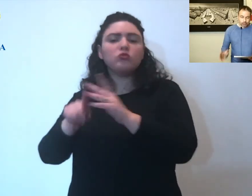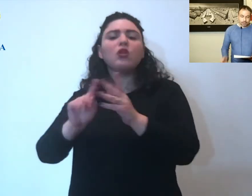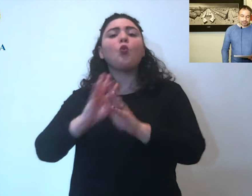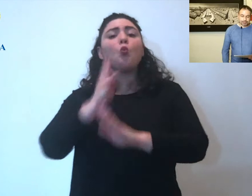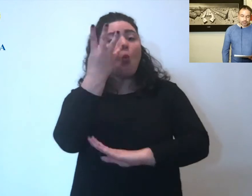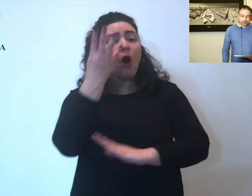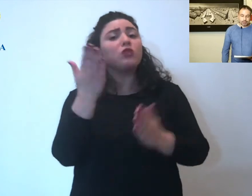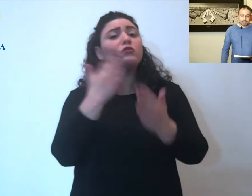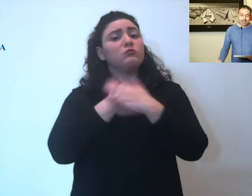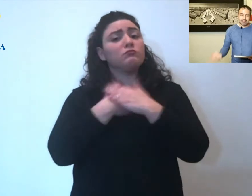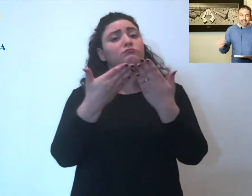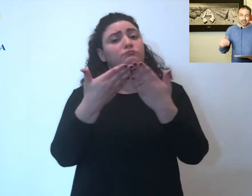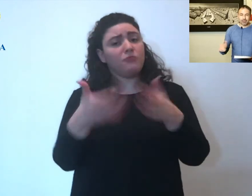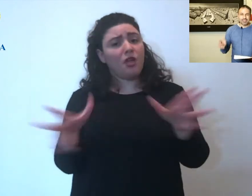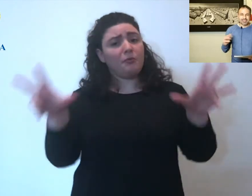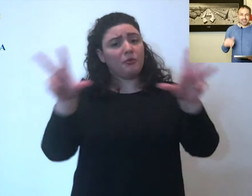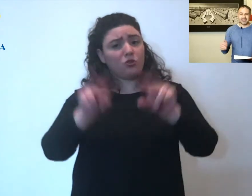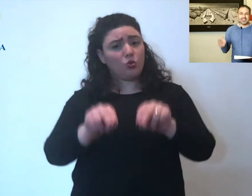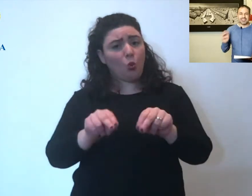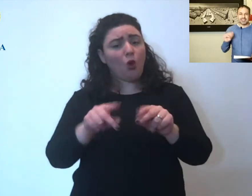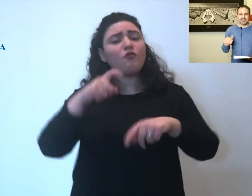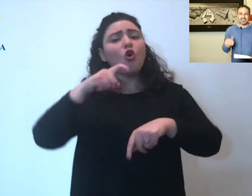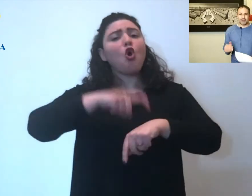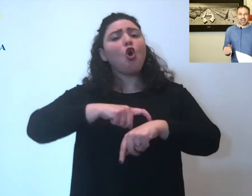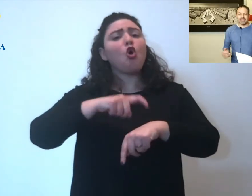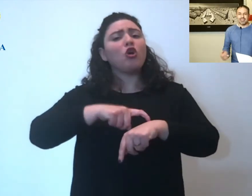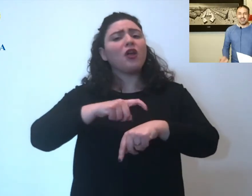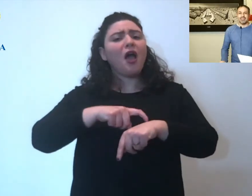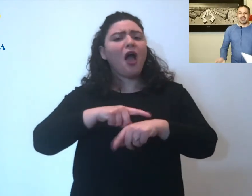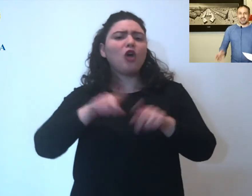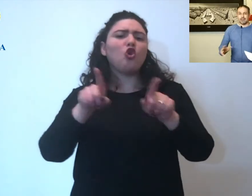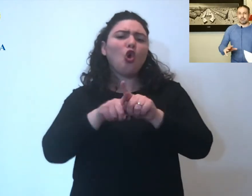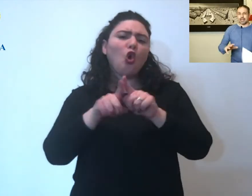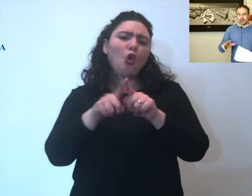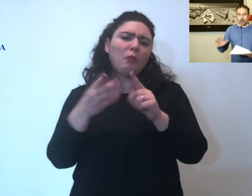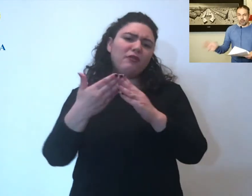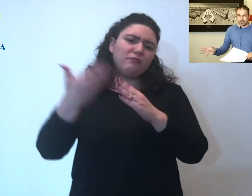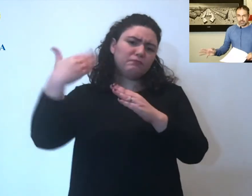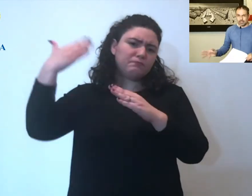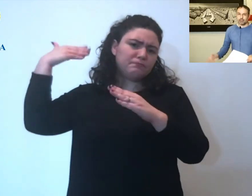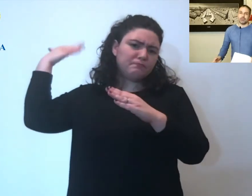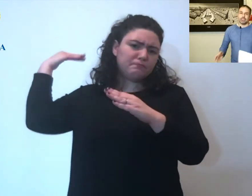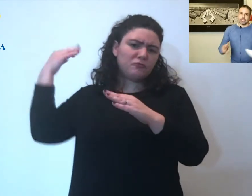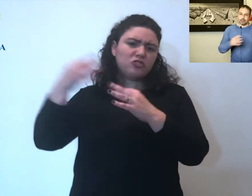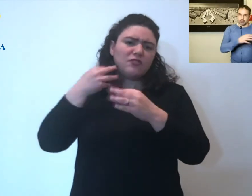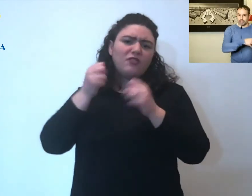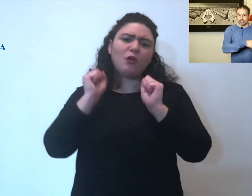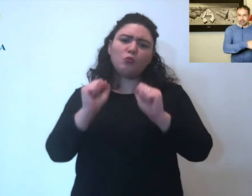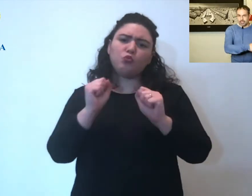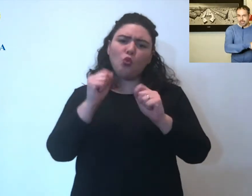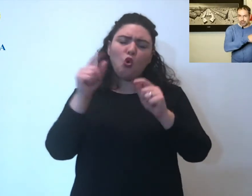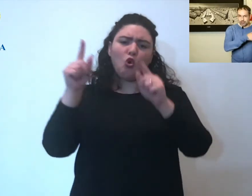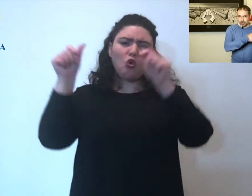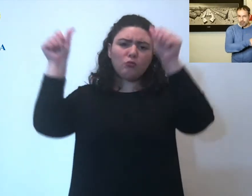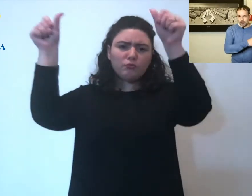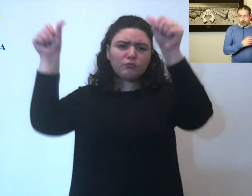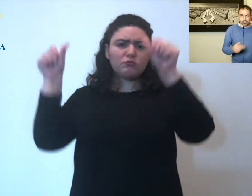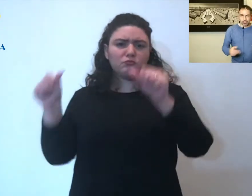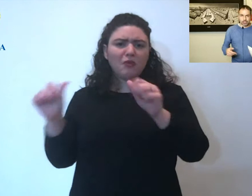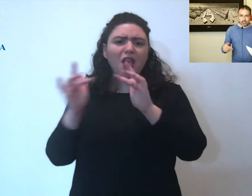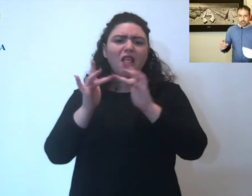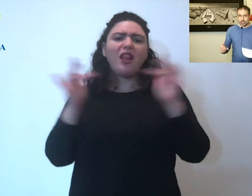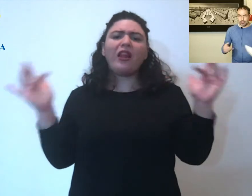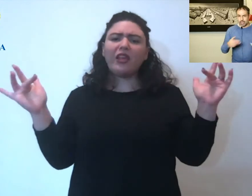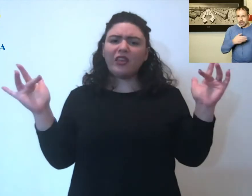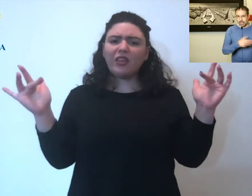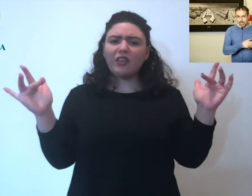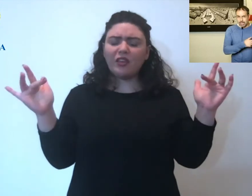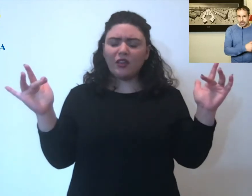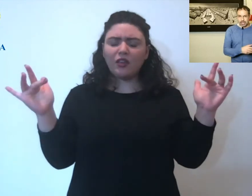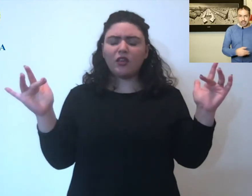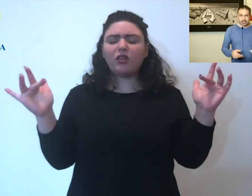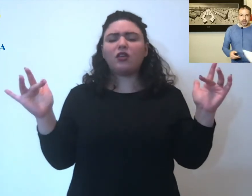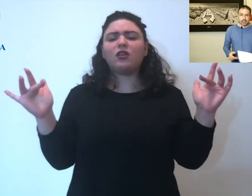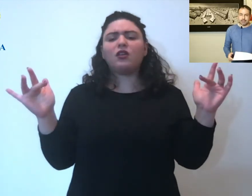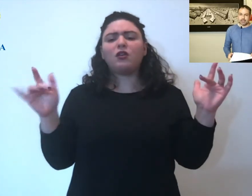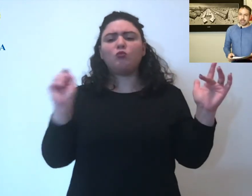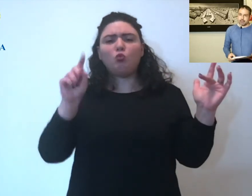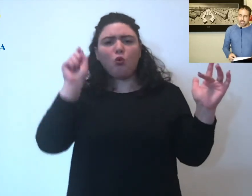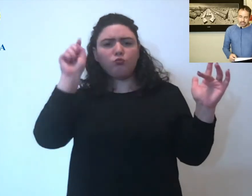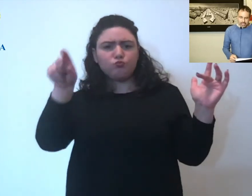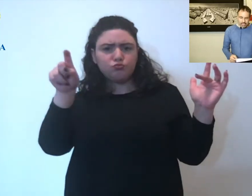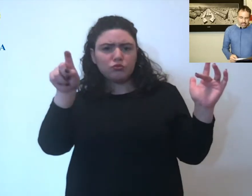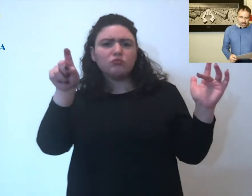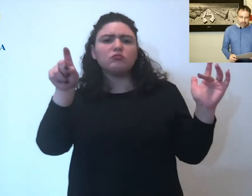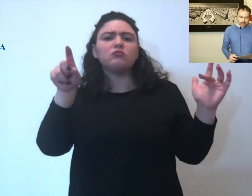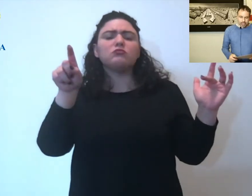4 avranno gli stessi orari pre-covid quindi li potete vedere c'è un post e un link anche che